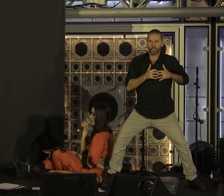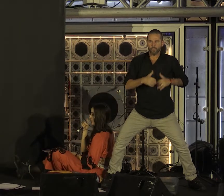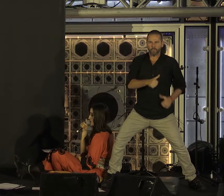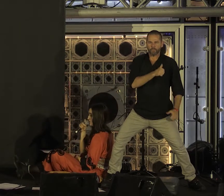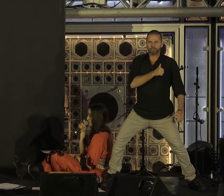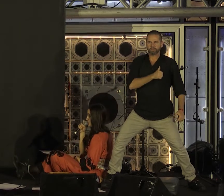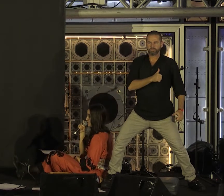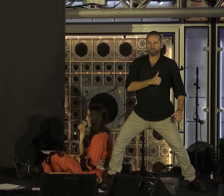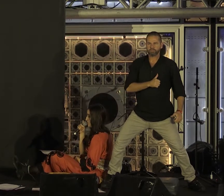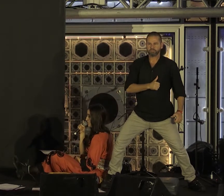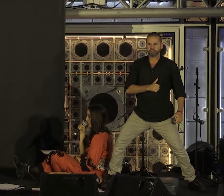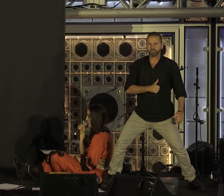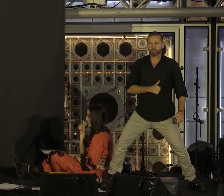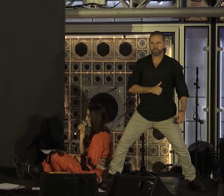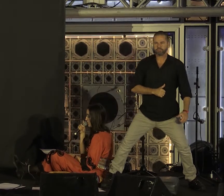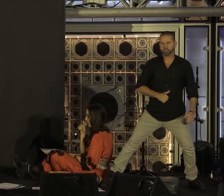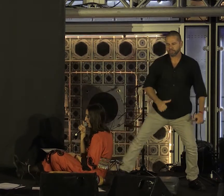Aujourd'hui je me suis effondrée près de ton corps.